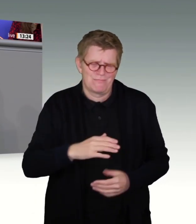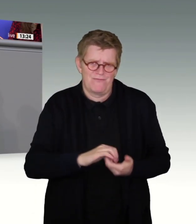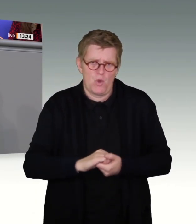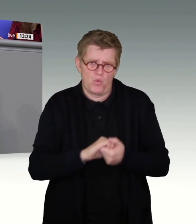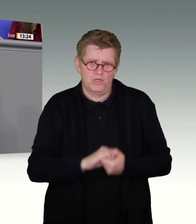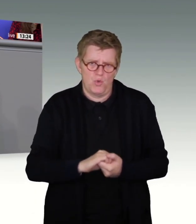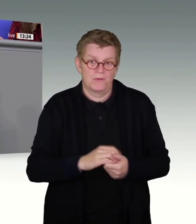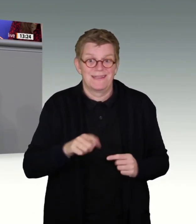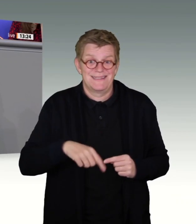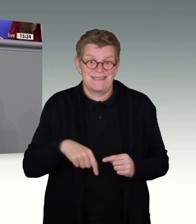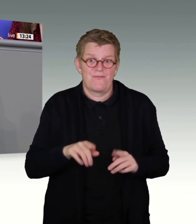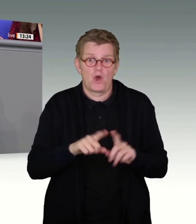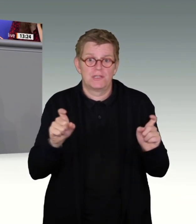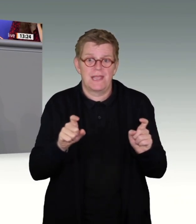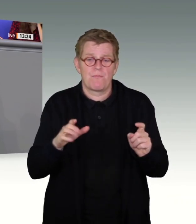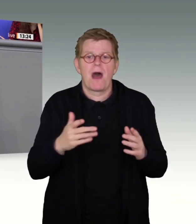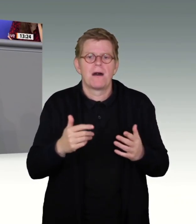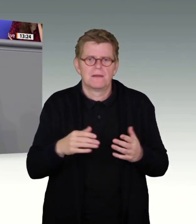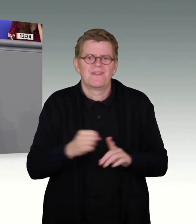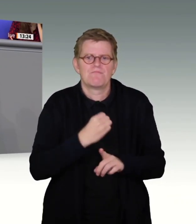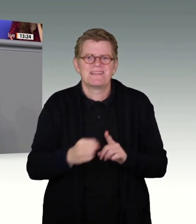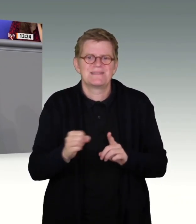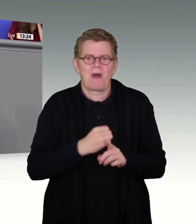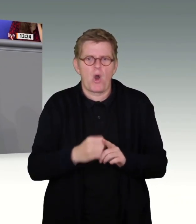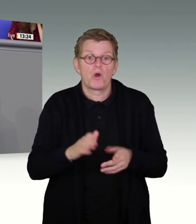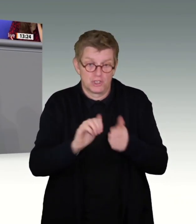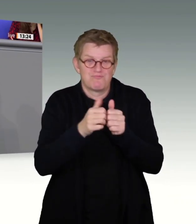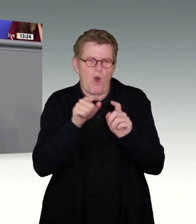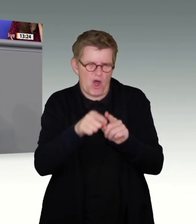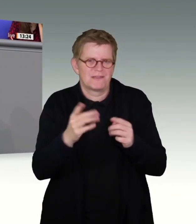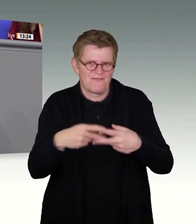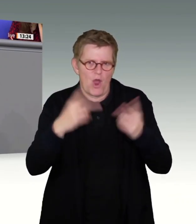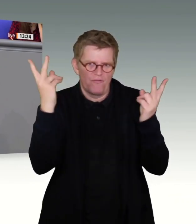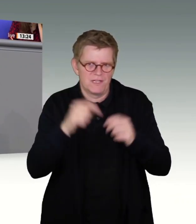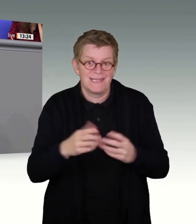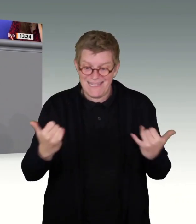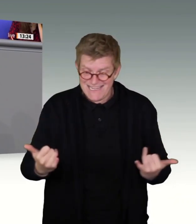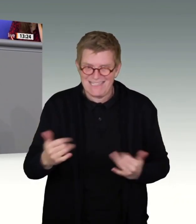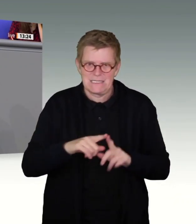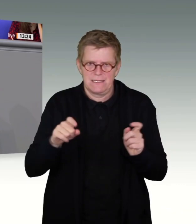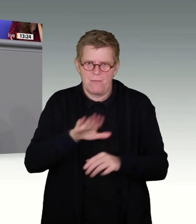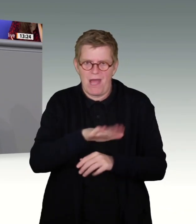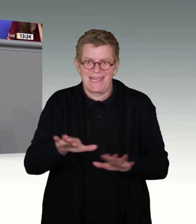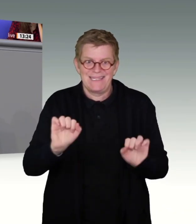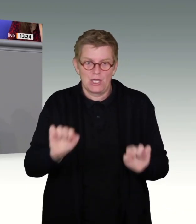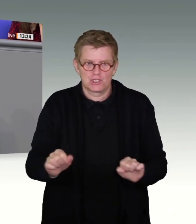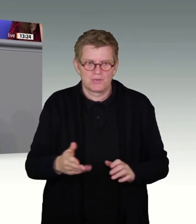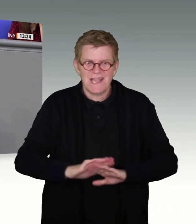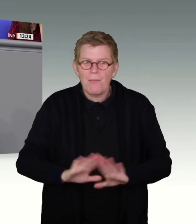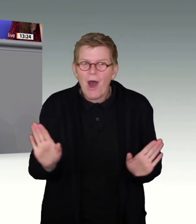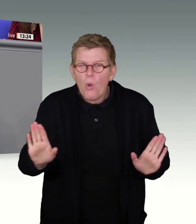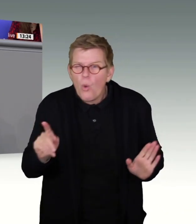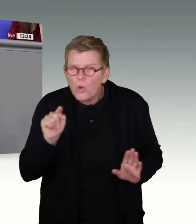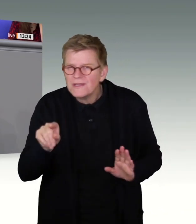eine Studie zum Thema Missbrauch im Breitensport veröffentlicht worden ist, das Thema Kunderschutz hier auf die Tagesordnung zu setzen, ohne auch nur eine